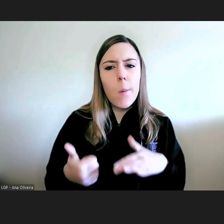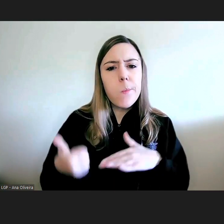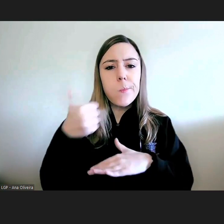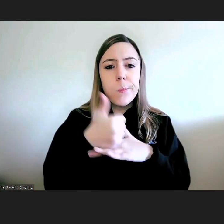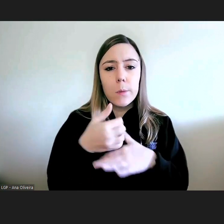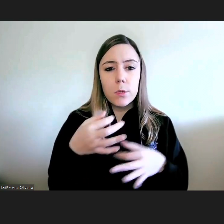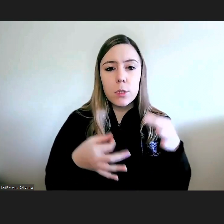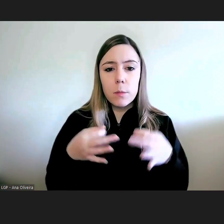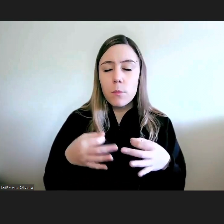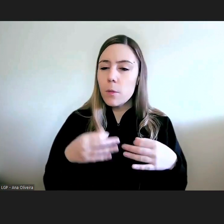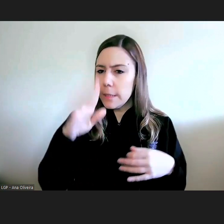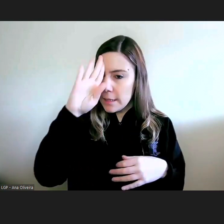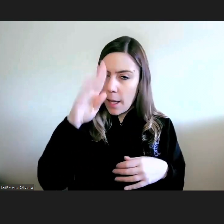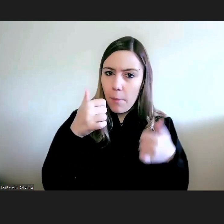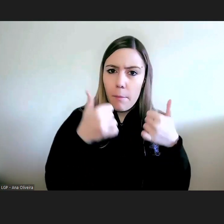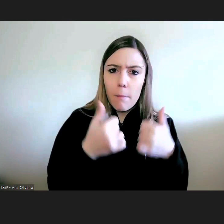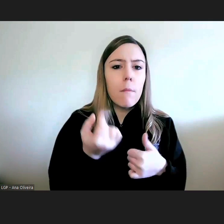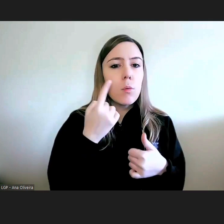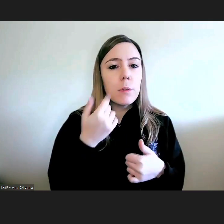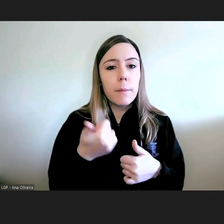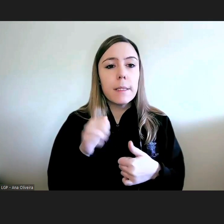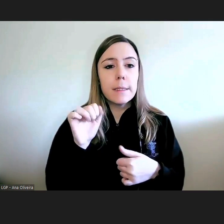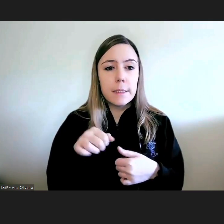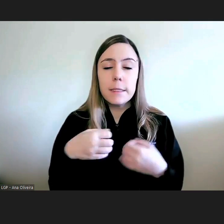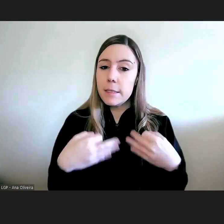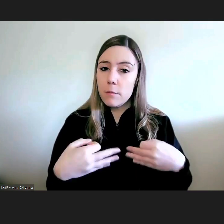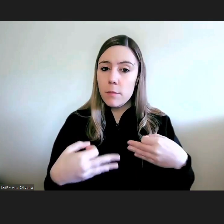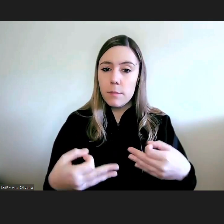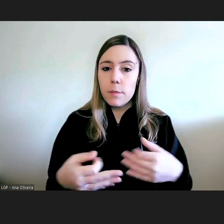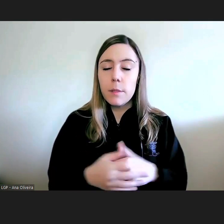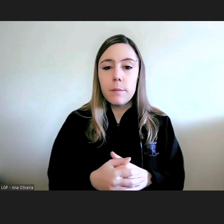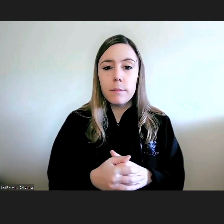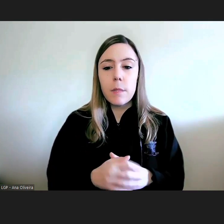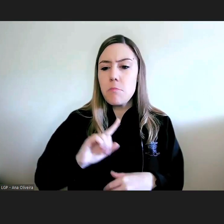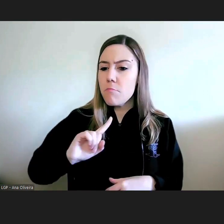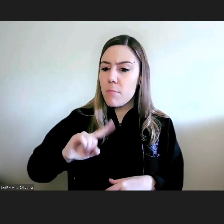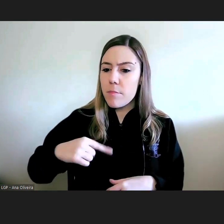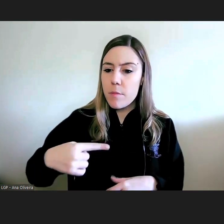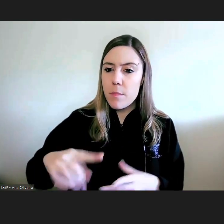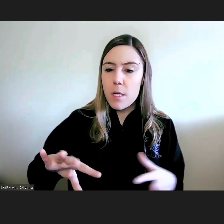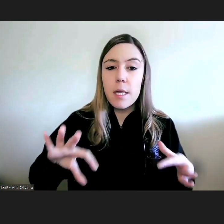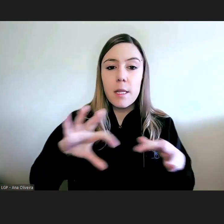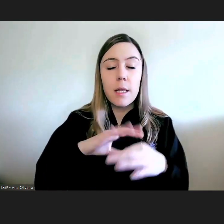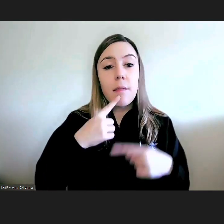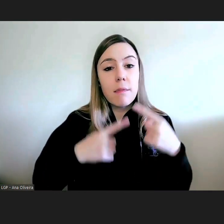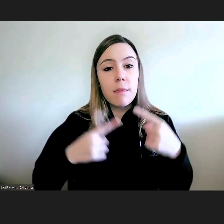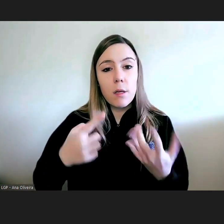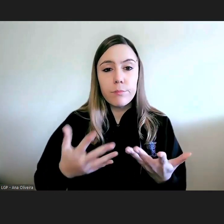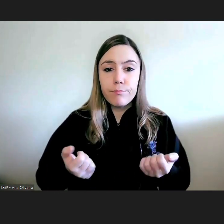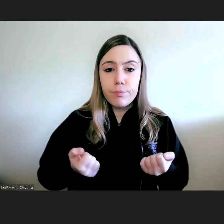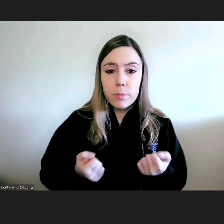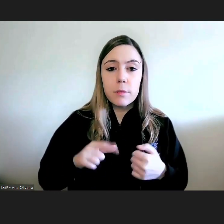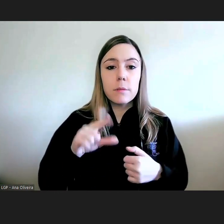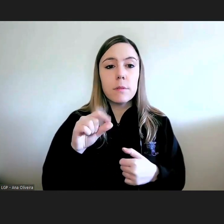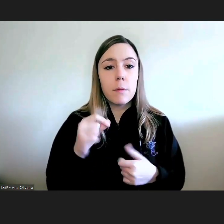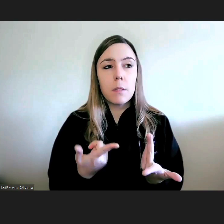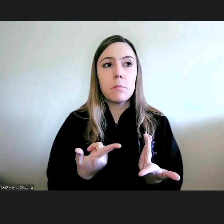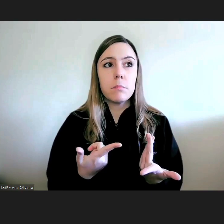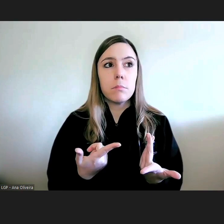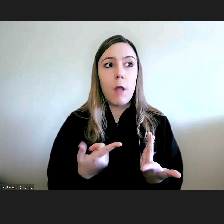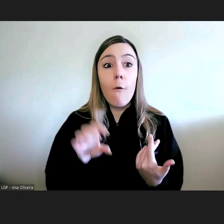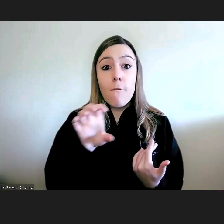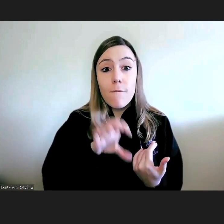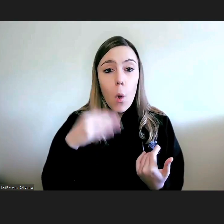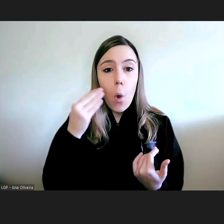dele permanentemente o dia a dia da recepção das queixas as posições que o provedor de justiça vai